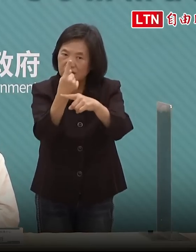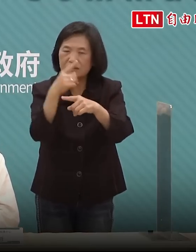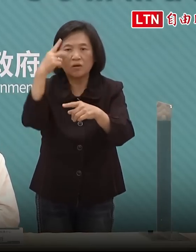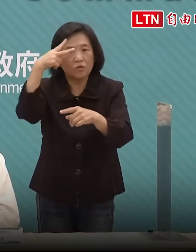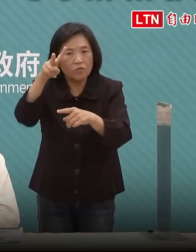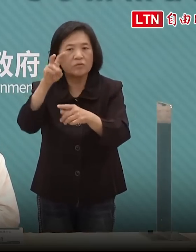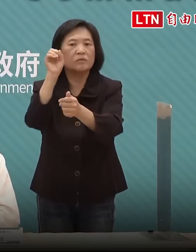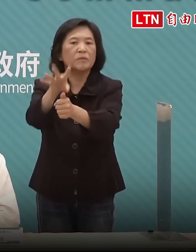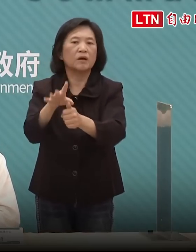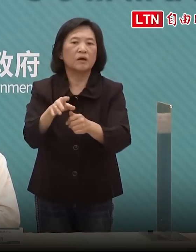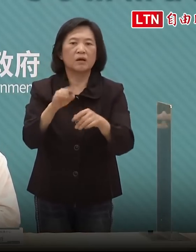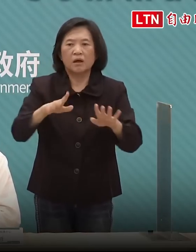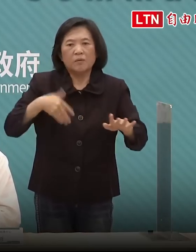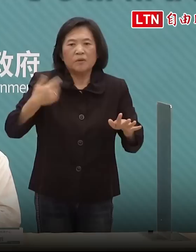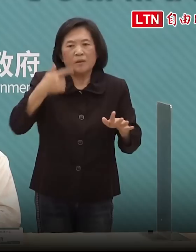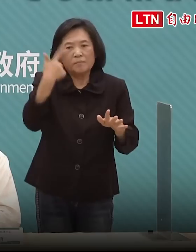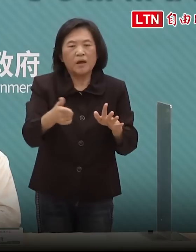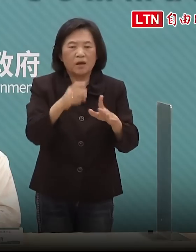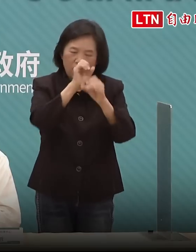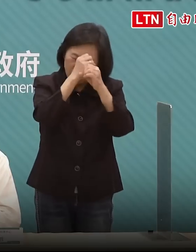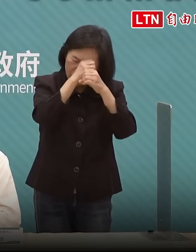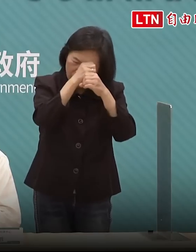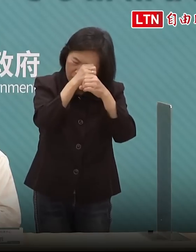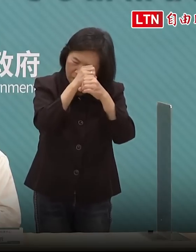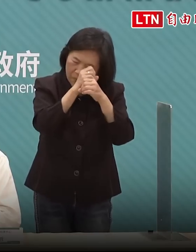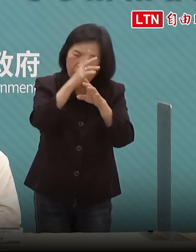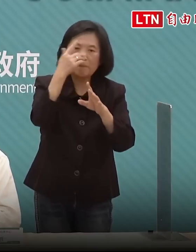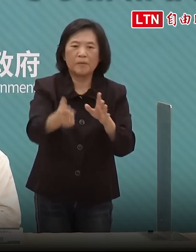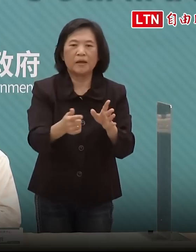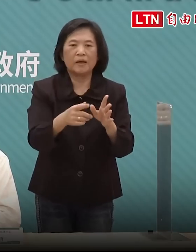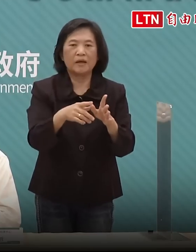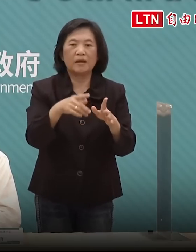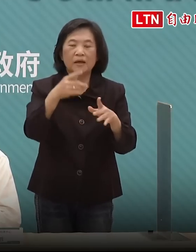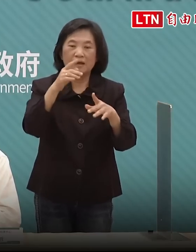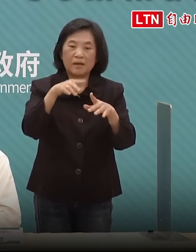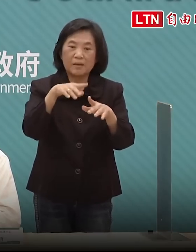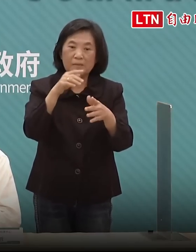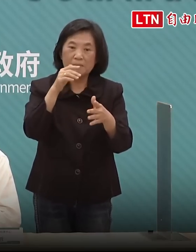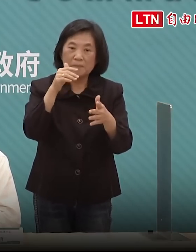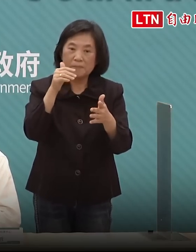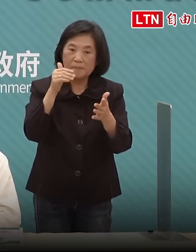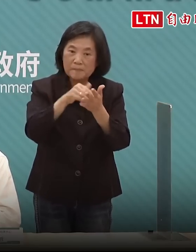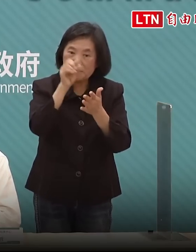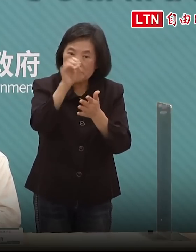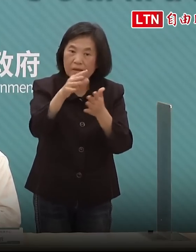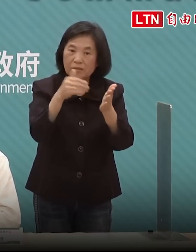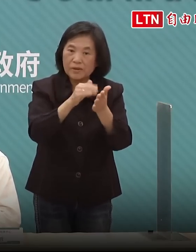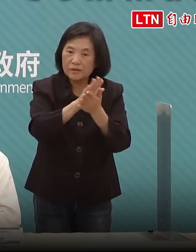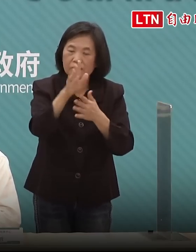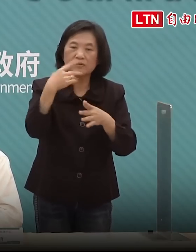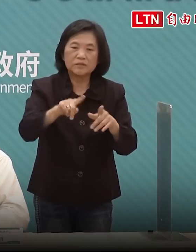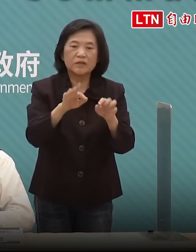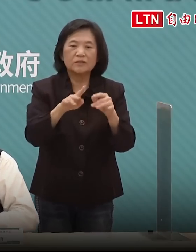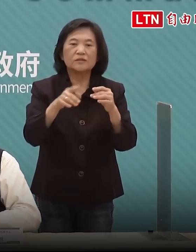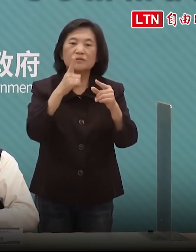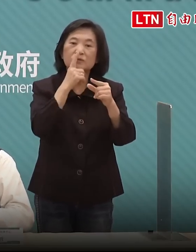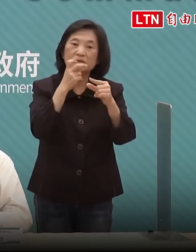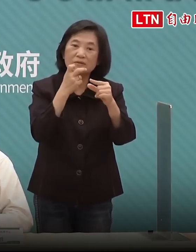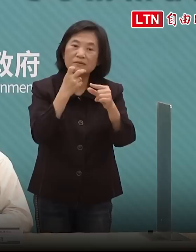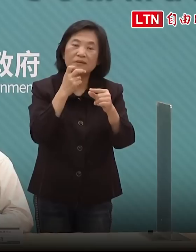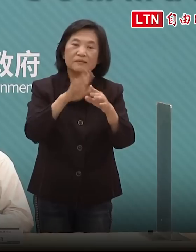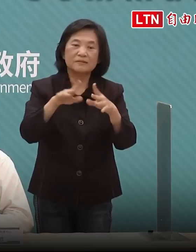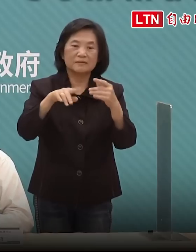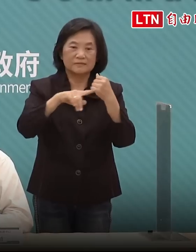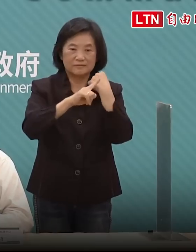以後要輸入那個中央的法傳系統到中央審核再下到地方的衛生局再回來